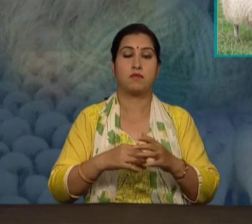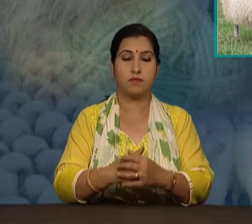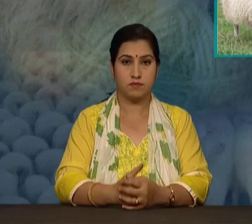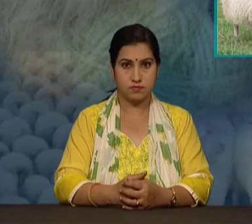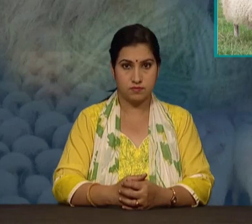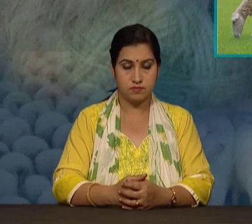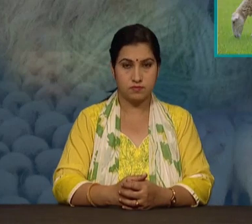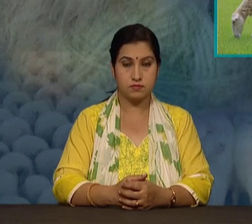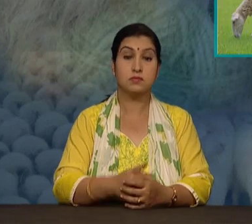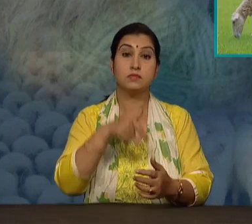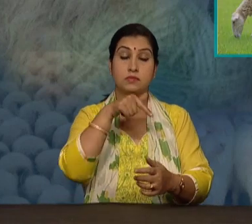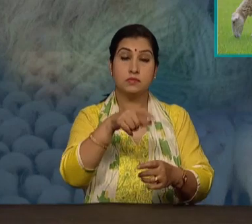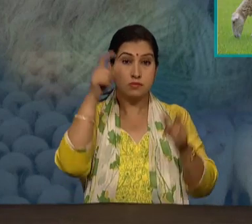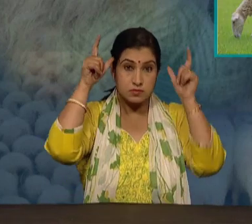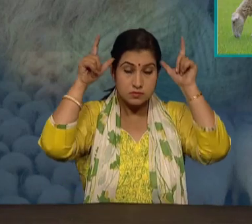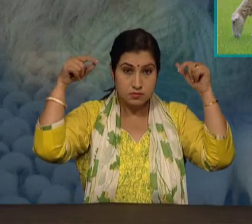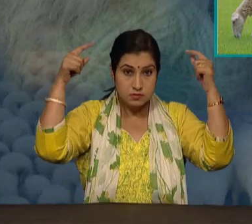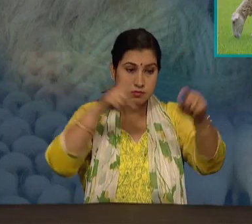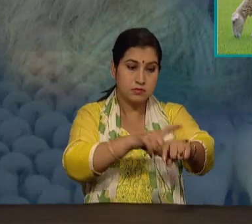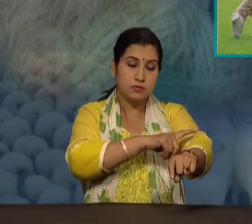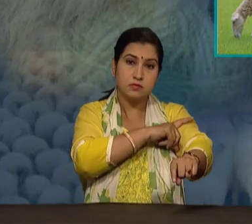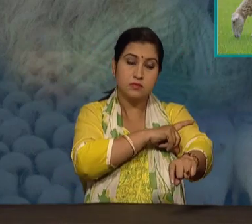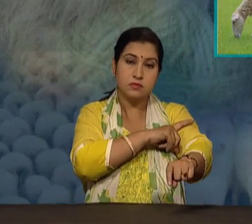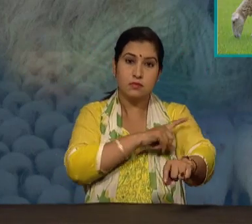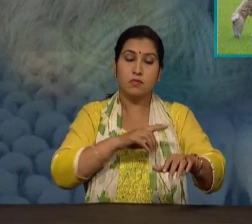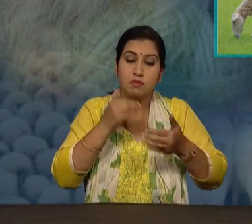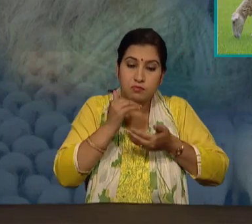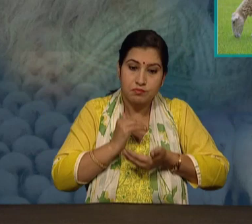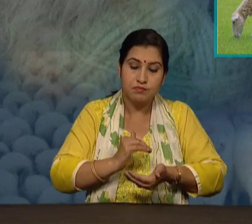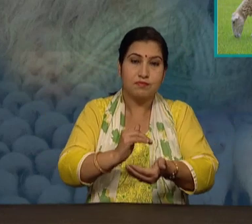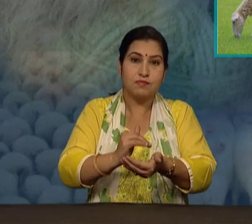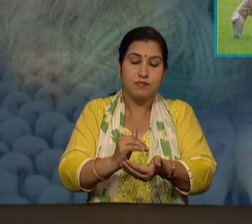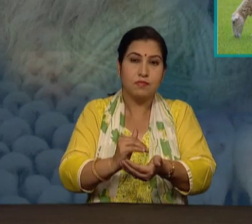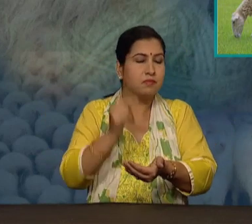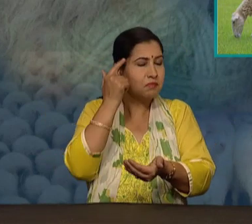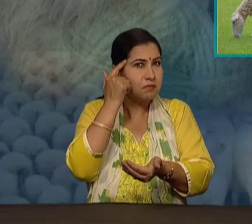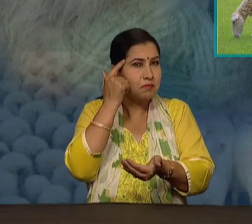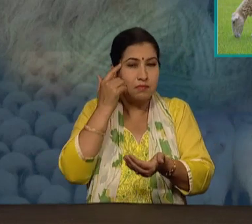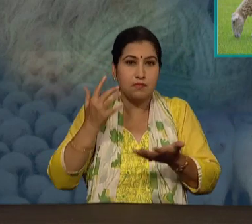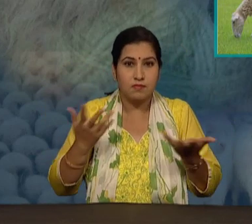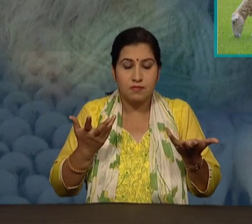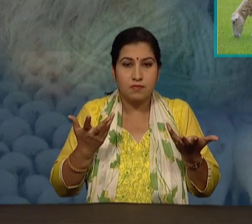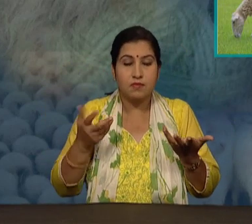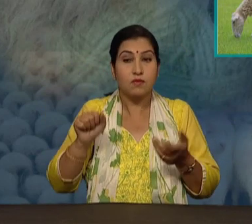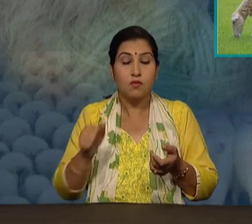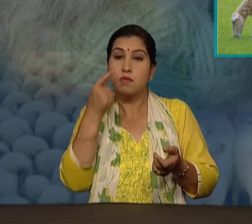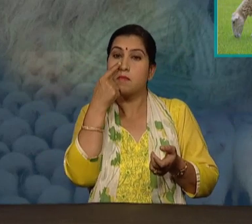ऐसी भेडों को जन्म देने के लिए इनके जनकों